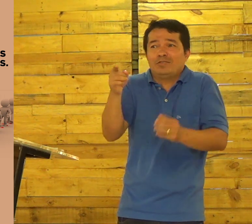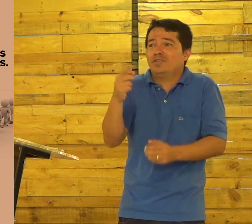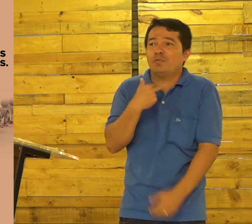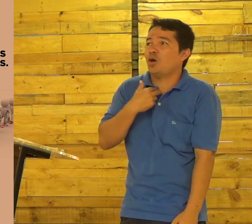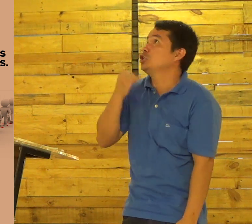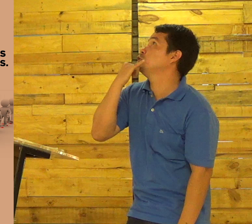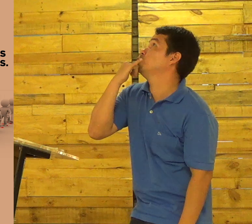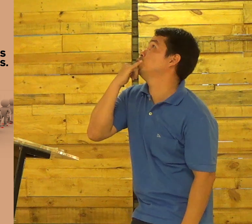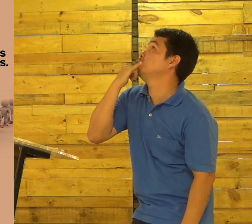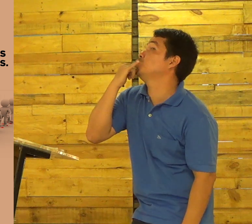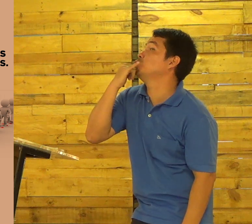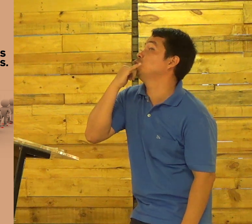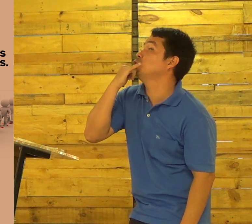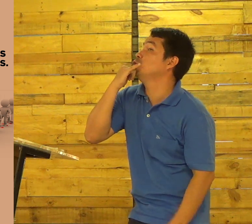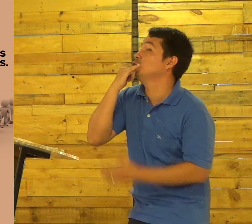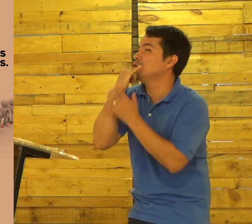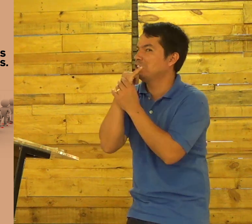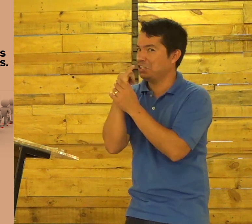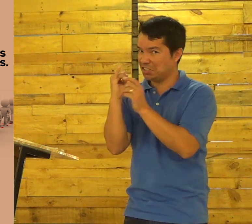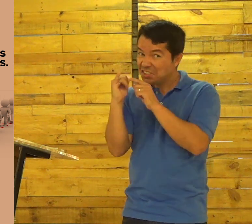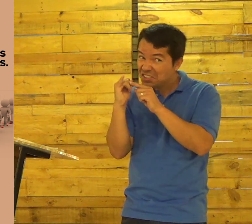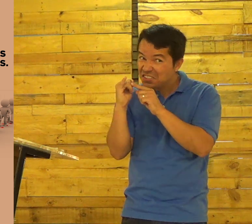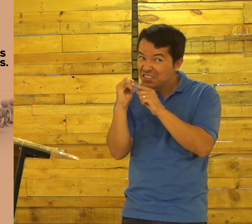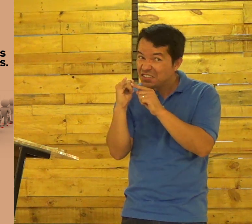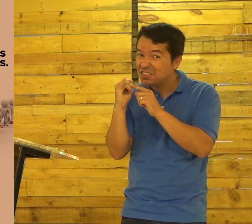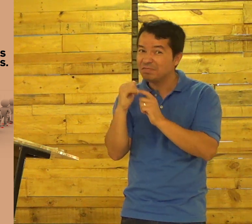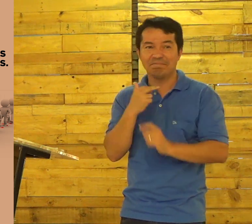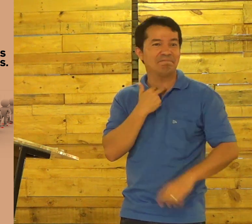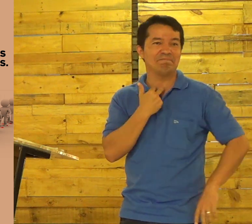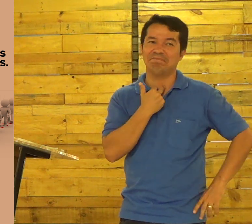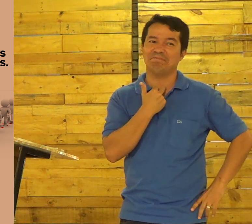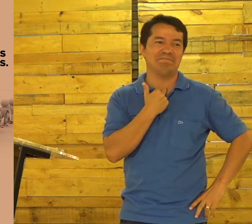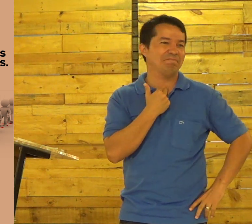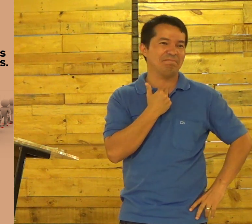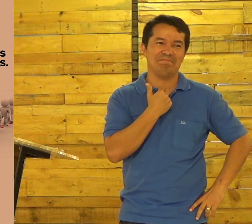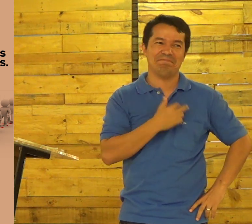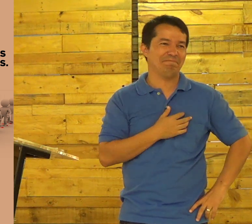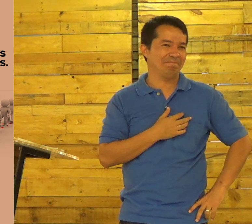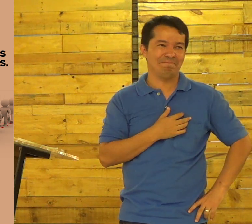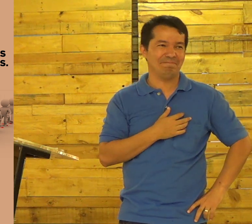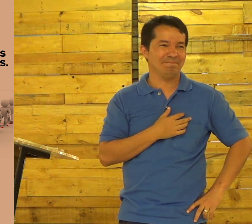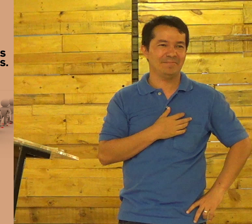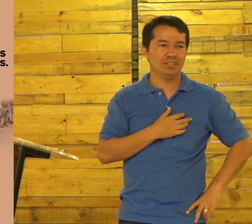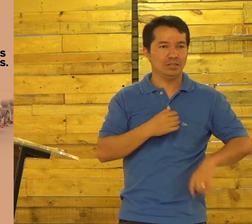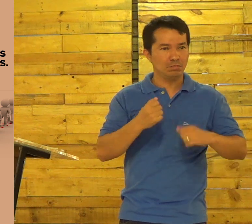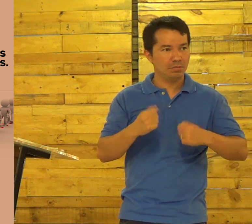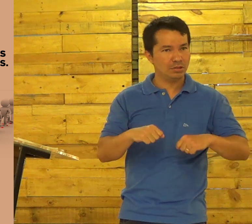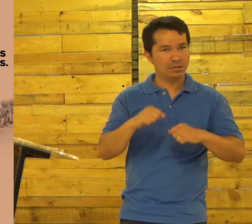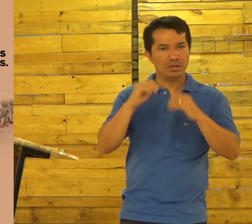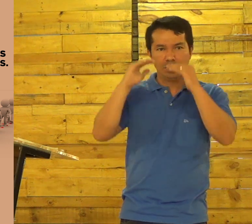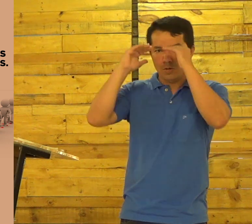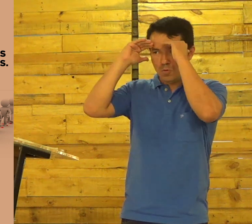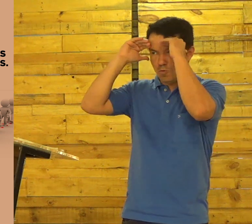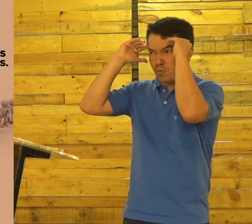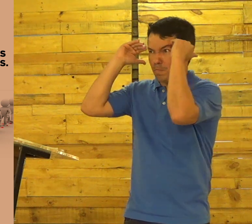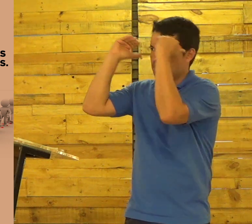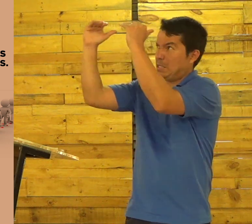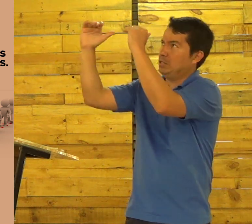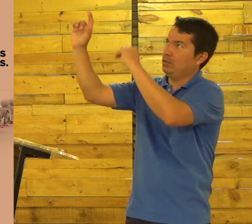Você não pode Pedir Desculpa Para Deus Você pode Se desculpar Com Deus Não